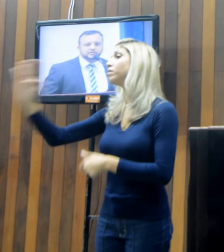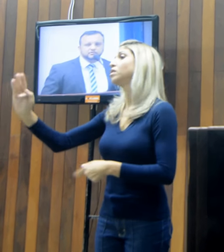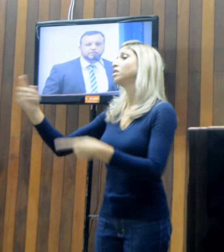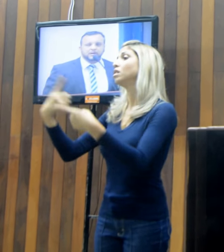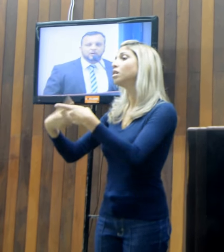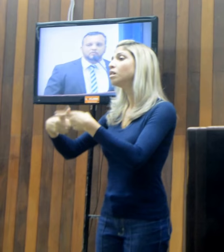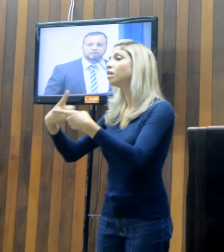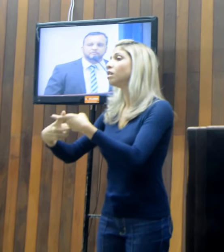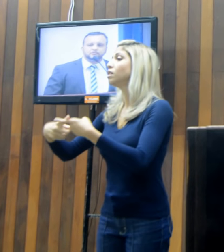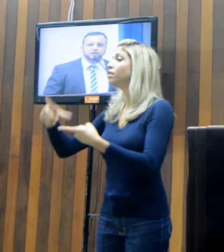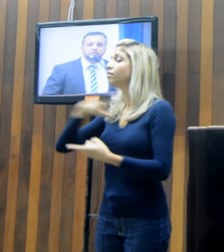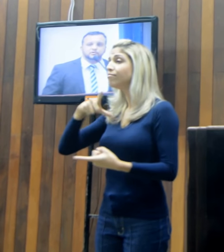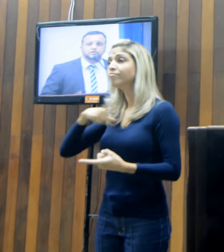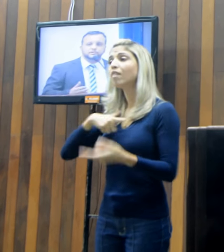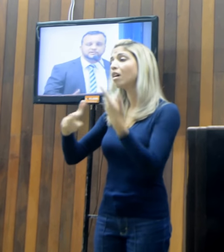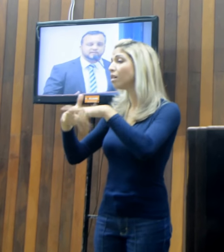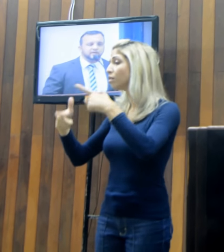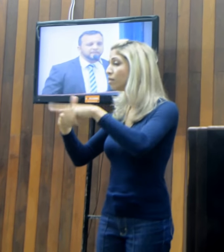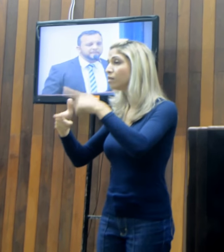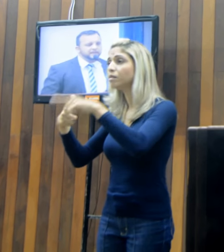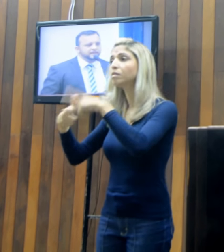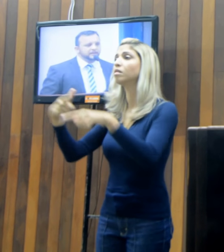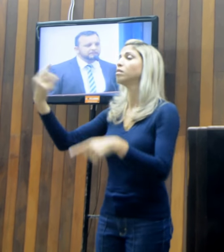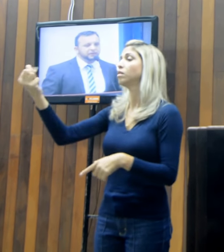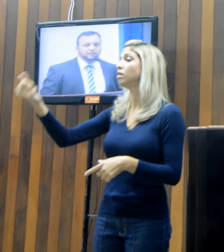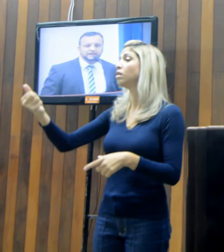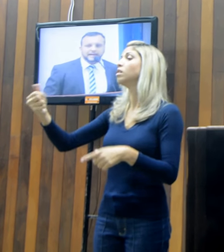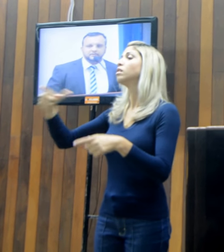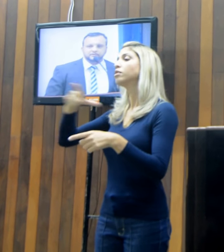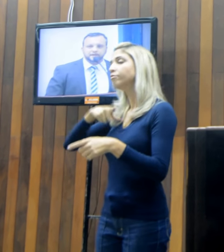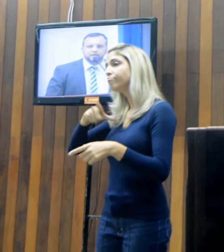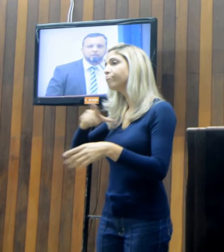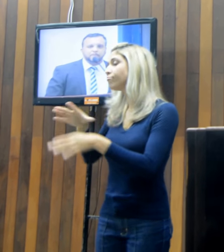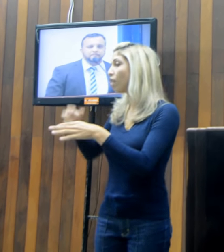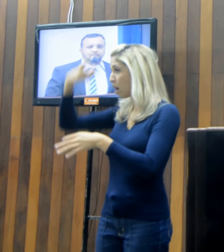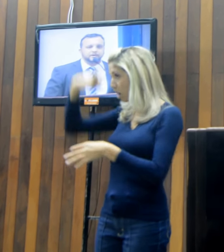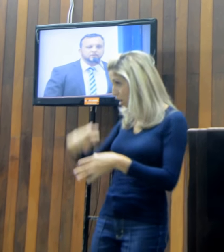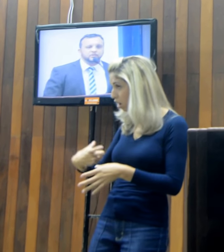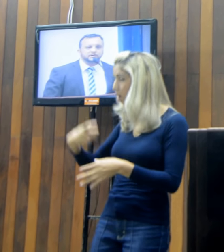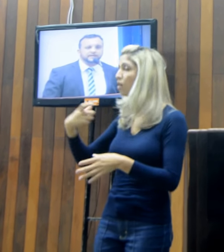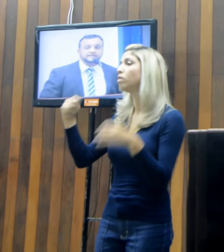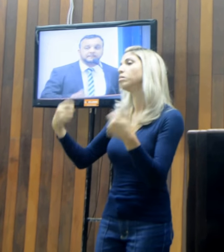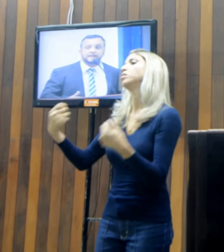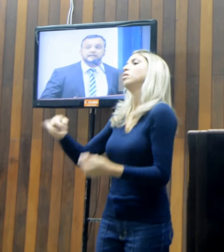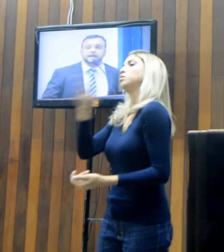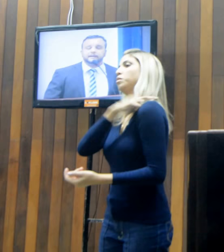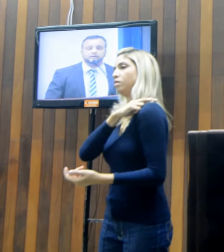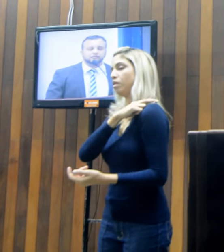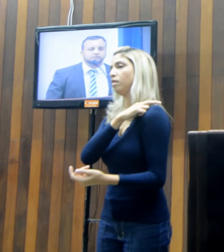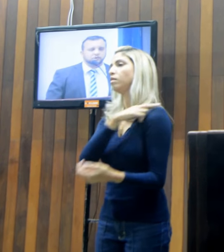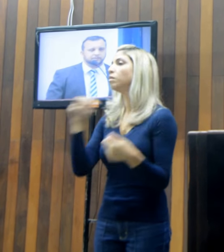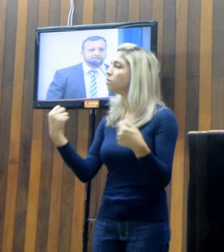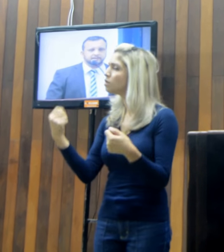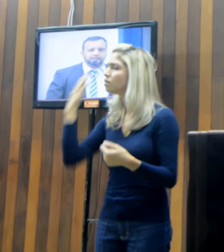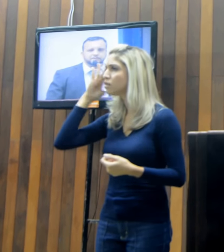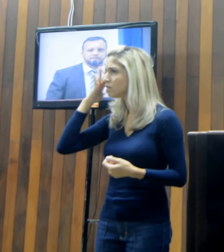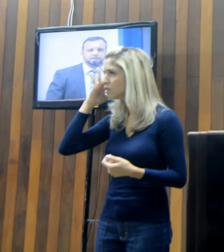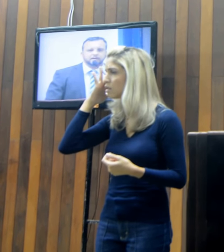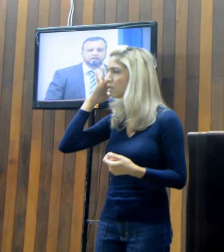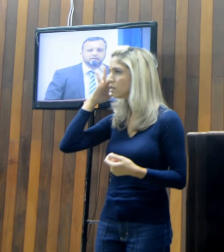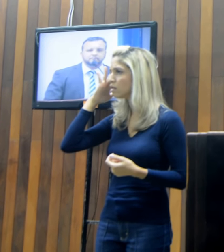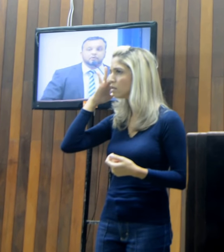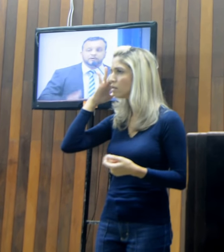sob a qual temos jurisdição pelo mandado de vereador. E eu gostaria de saber da Enel, senhor presidente,